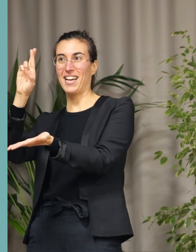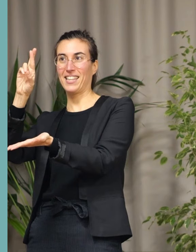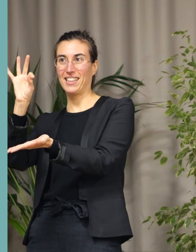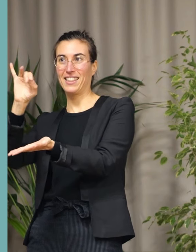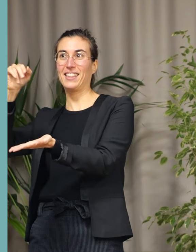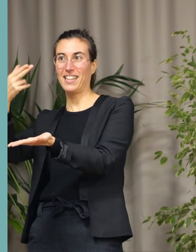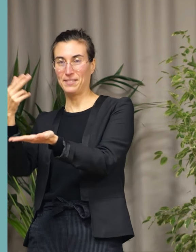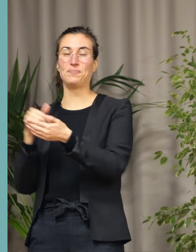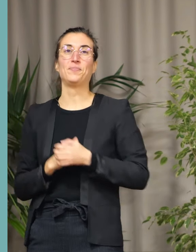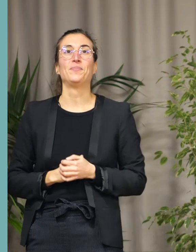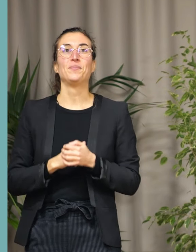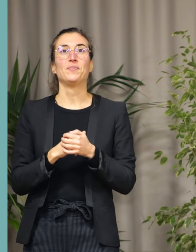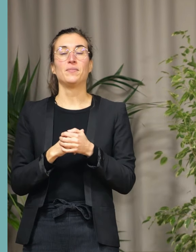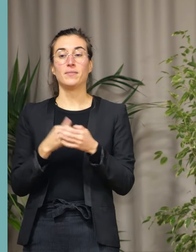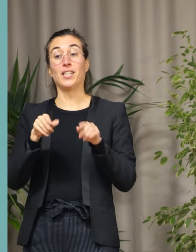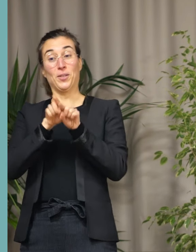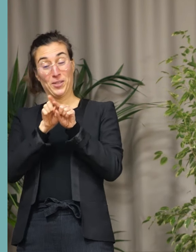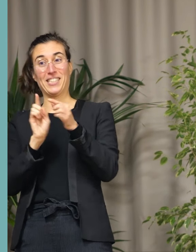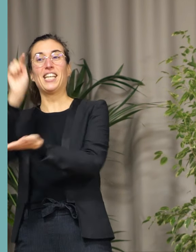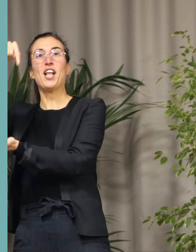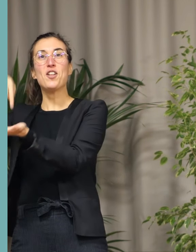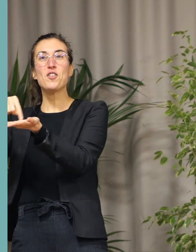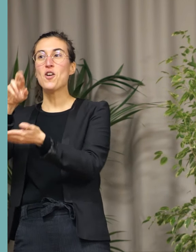Bientôt, nous verrons des grues à la Riri